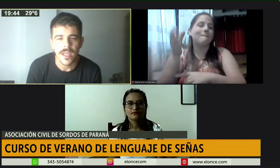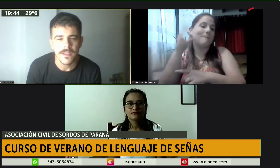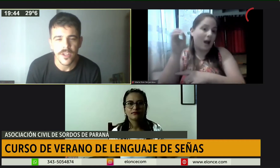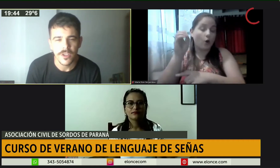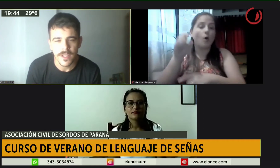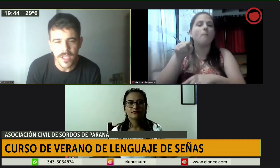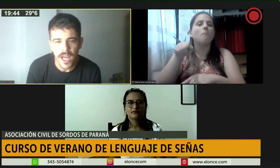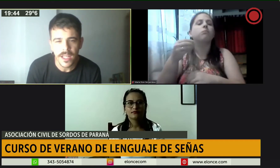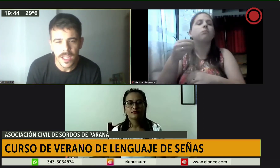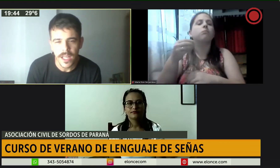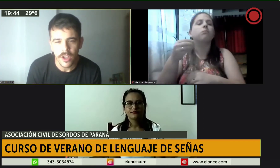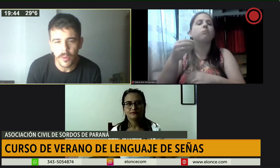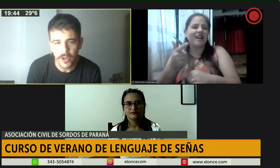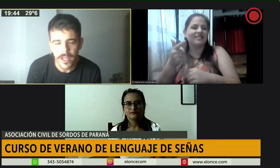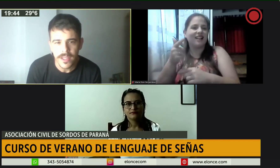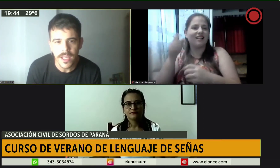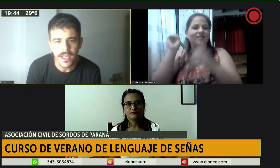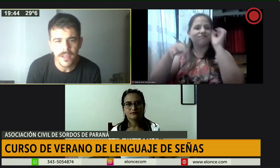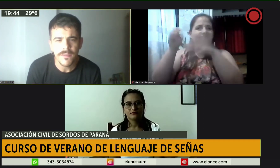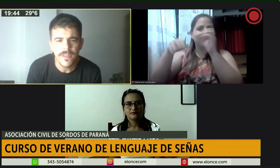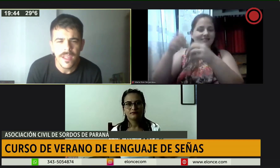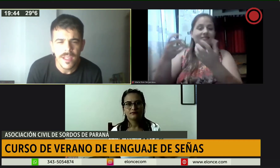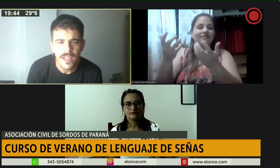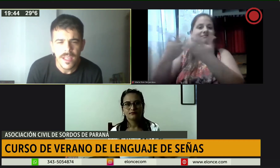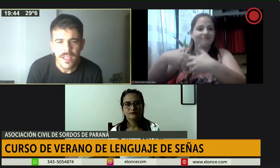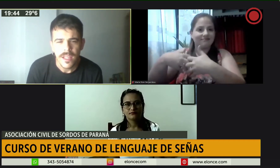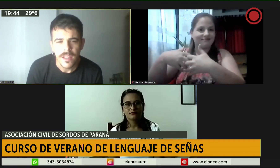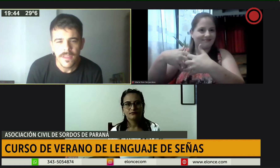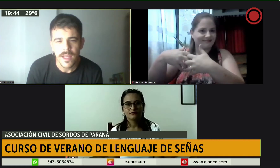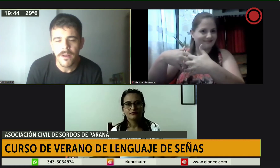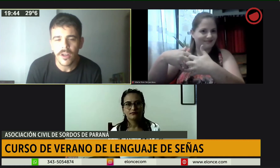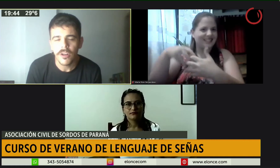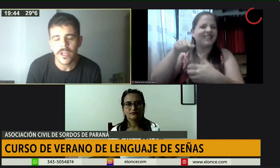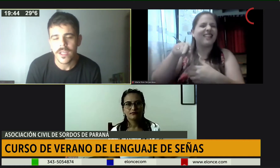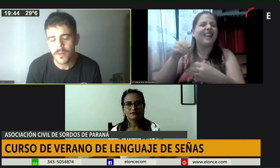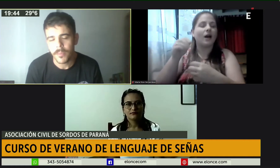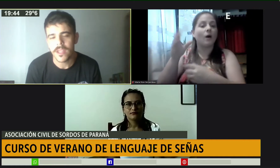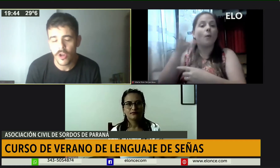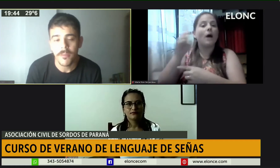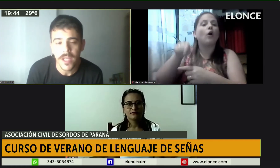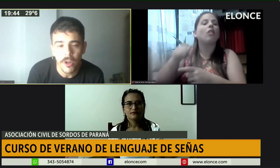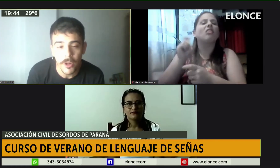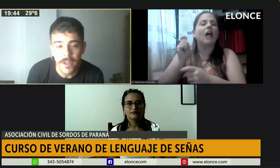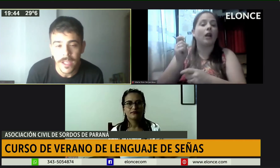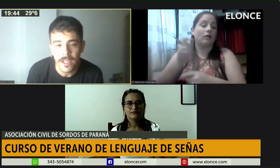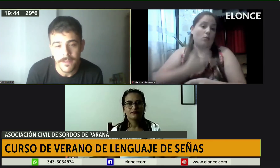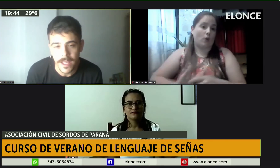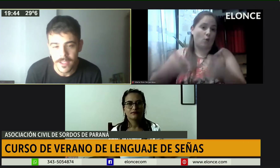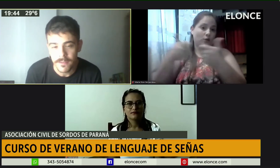Si nos envían el comprobante del banco, y nos envían el comprobante de la